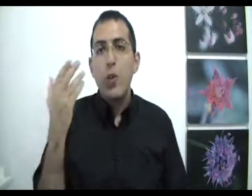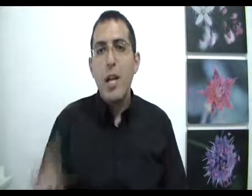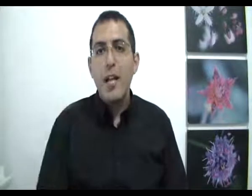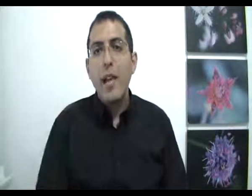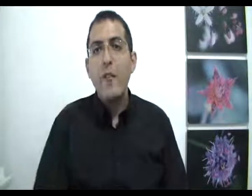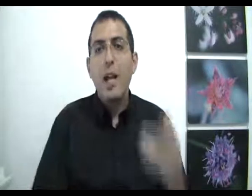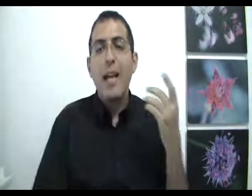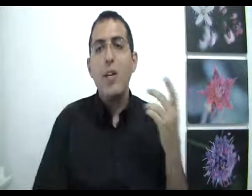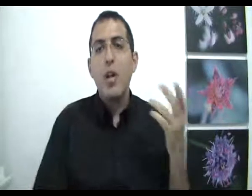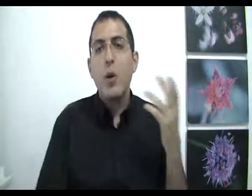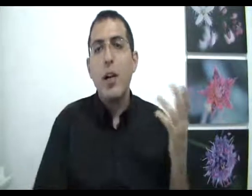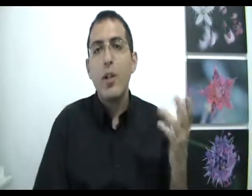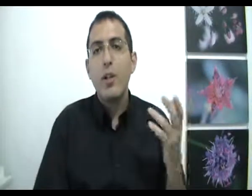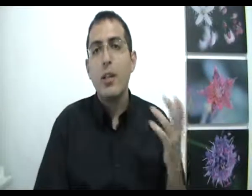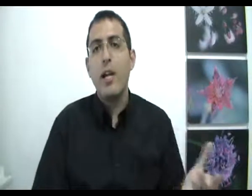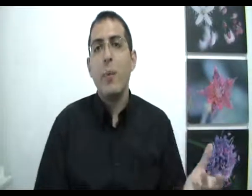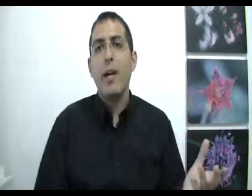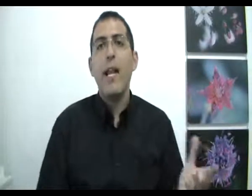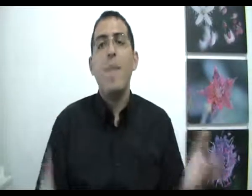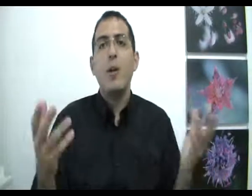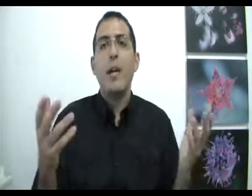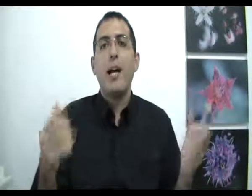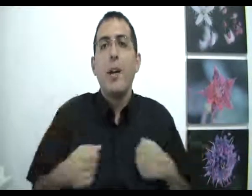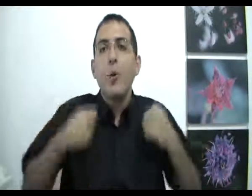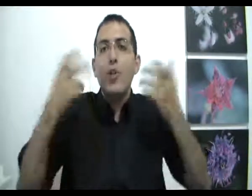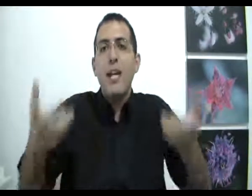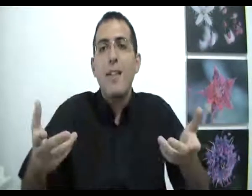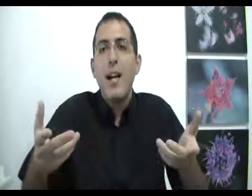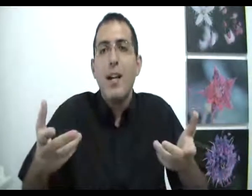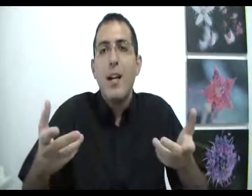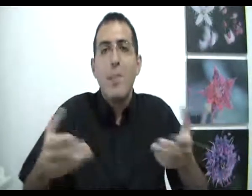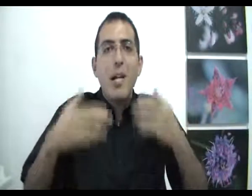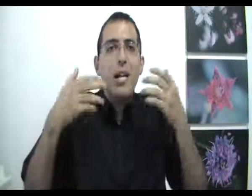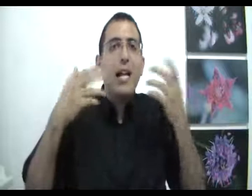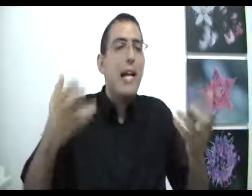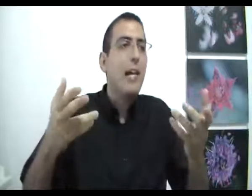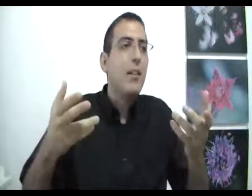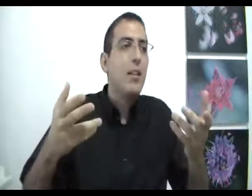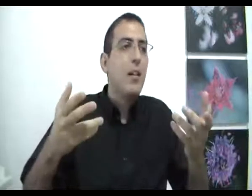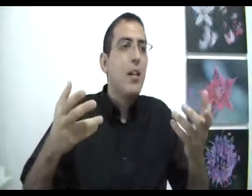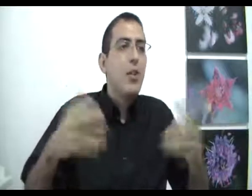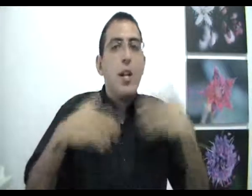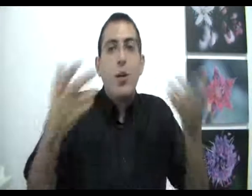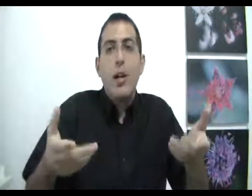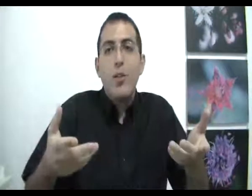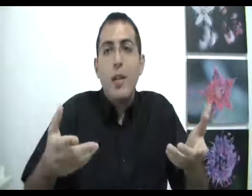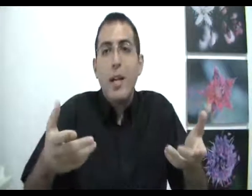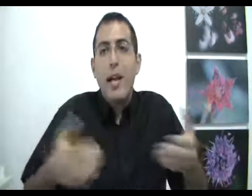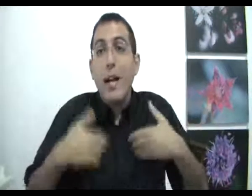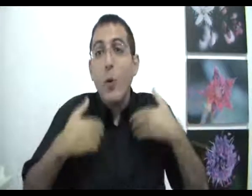שאי אפשר להגיד שהכוח הראשון אין לו בחירה למה אין לו בחירה? כי הוא זה שעשה מה שייך להגיד של הכוח הראשון אין בחירה? ראה הוא